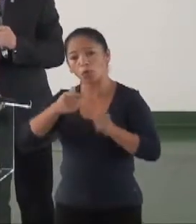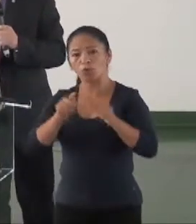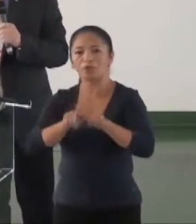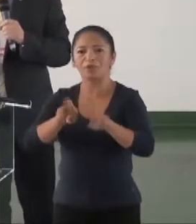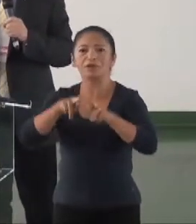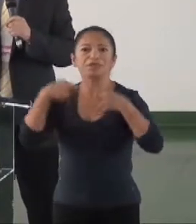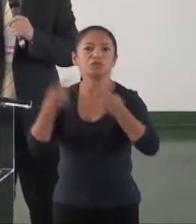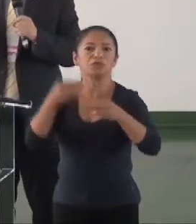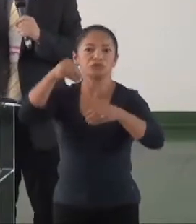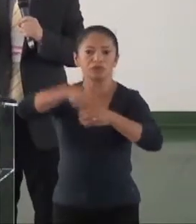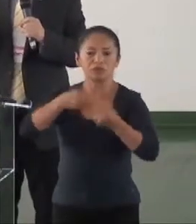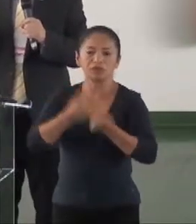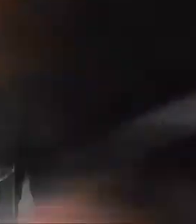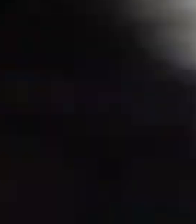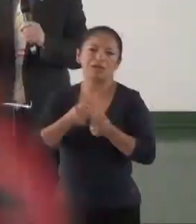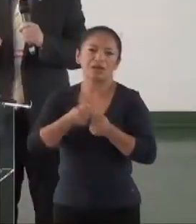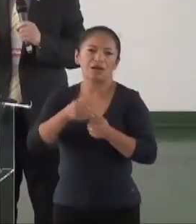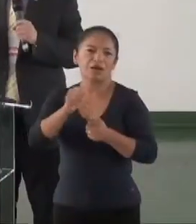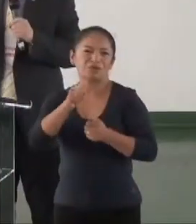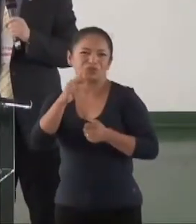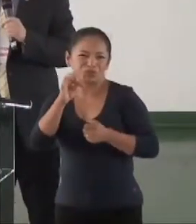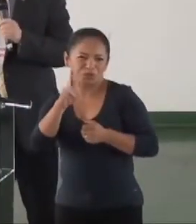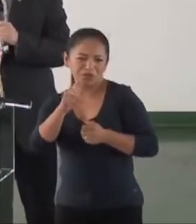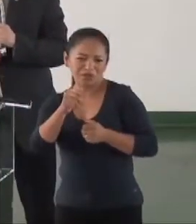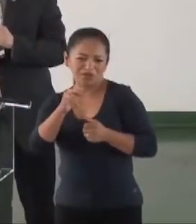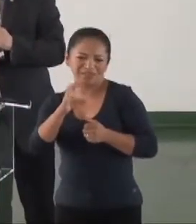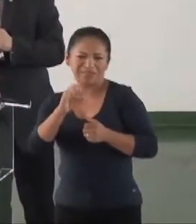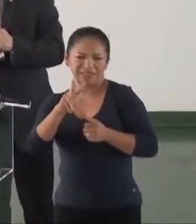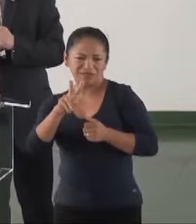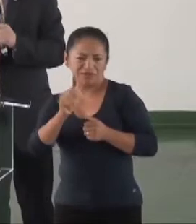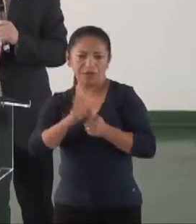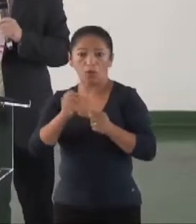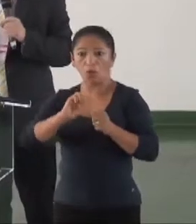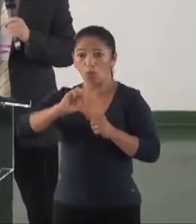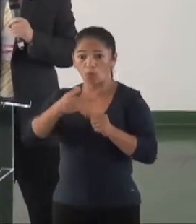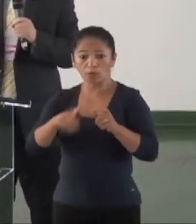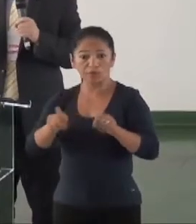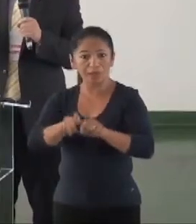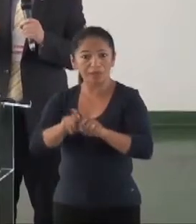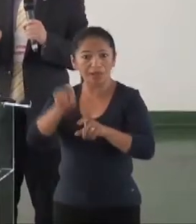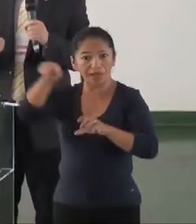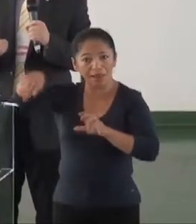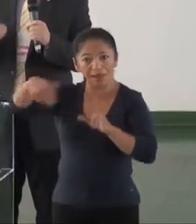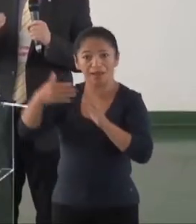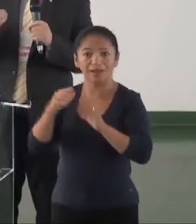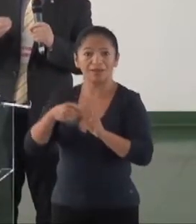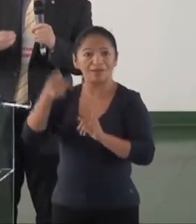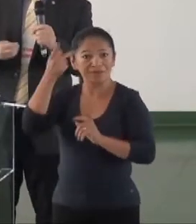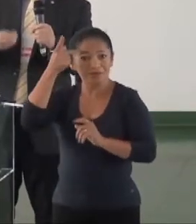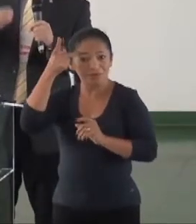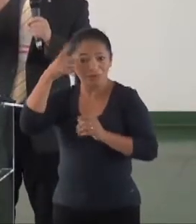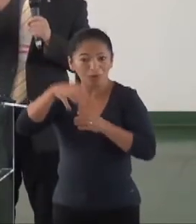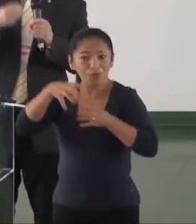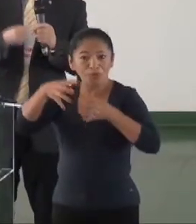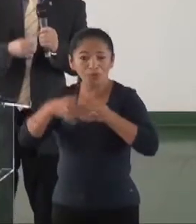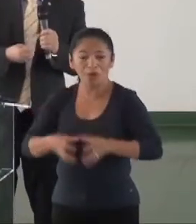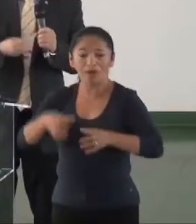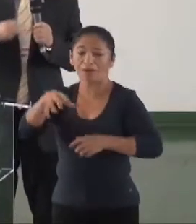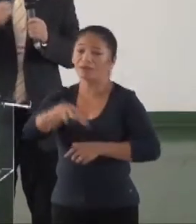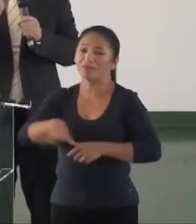Cívica, de movimentos sociais, da própria Câmara Municipal, enfim. Mas que o Ministério Público seja um agente